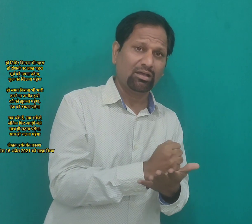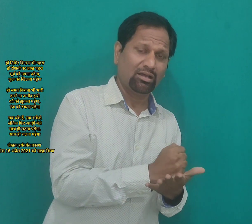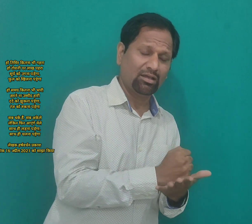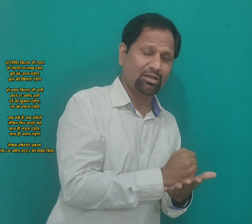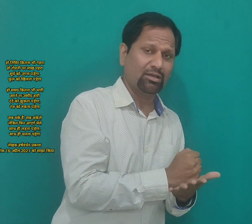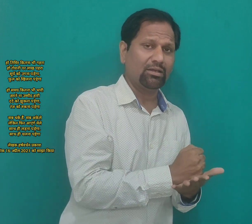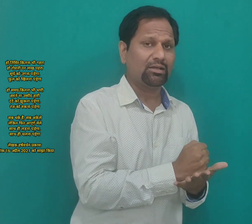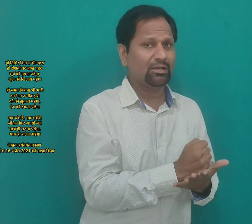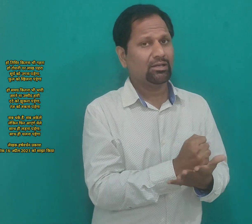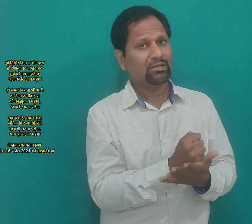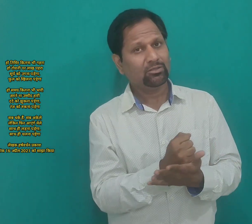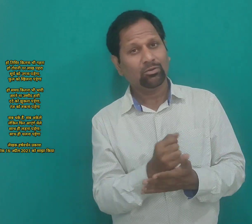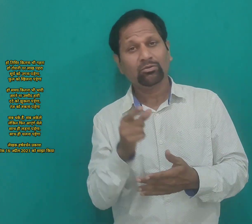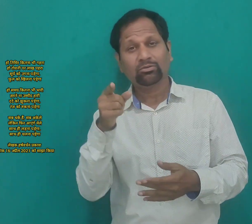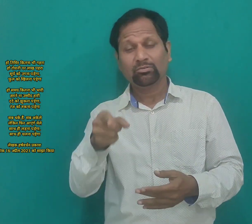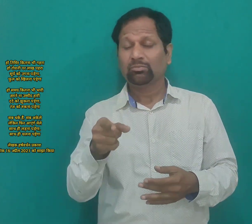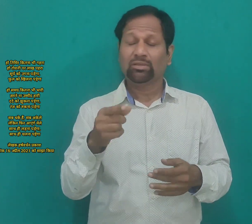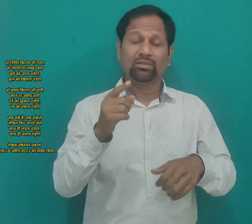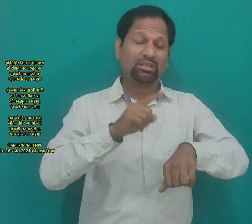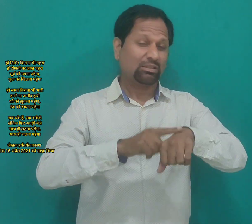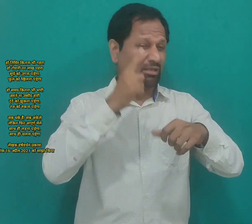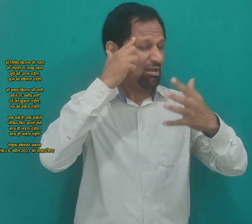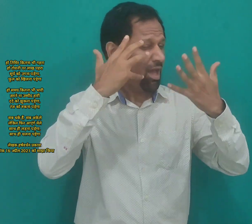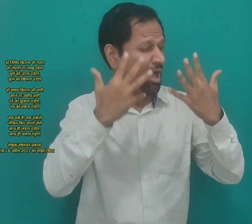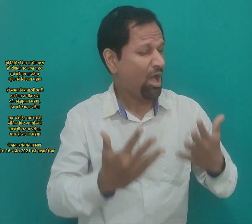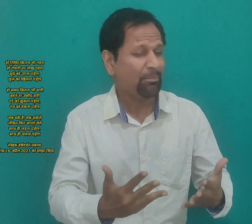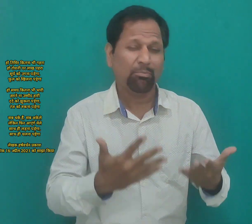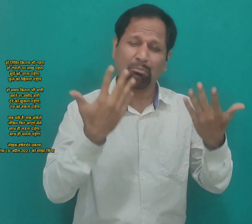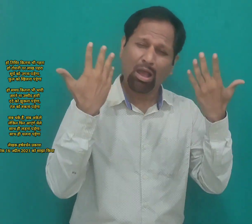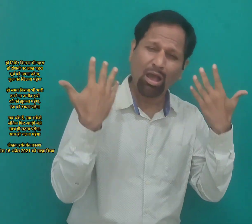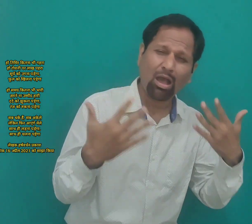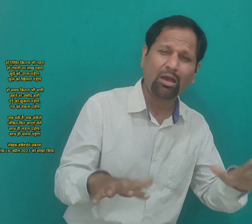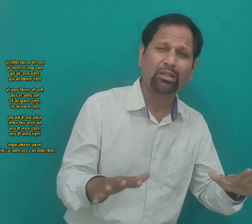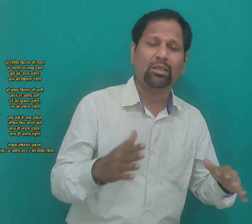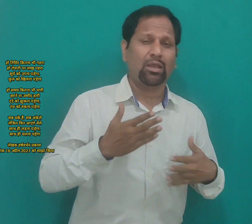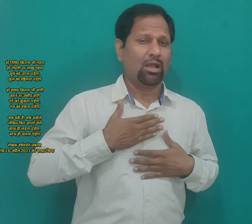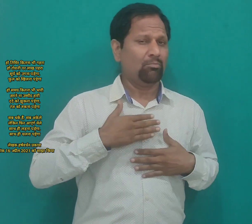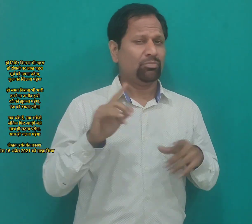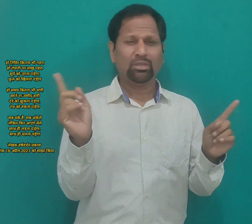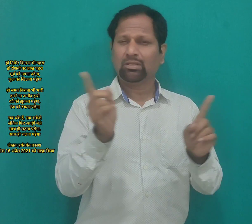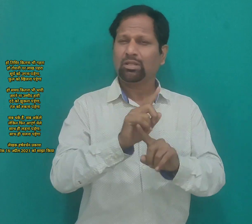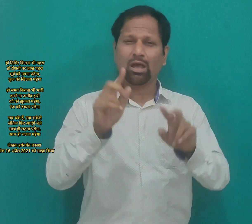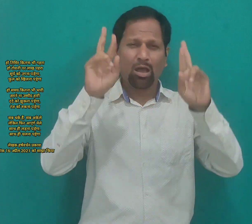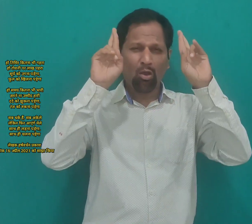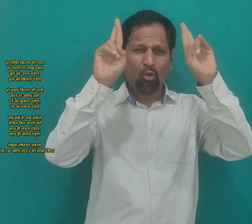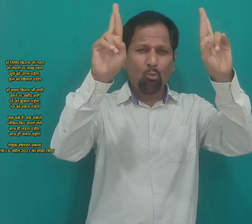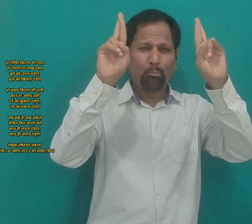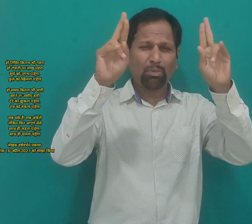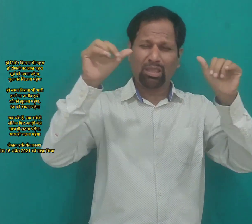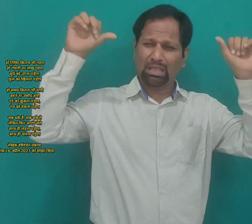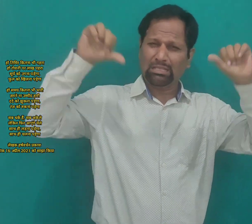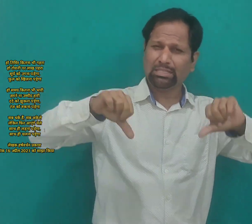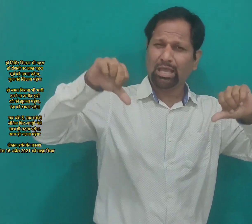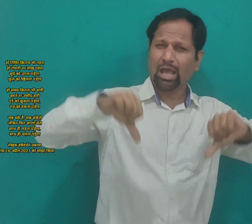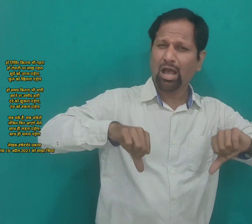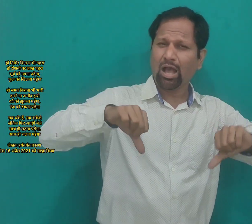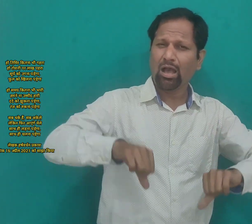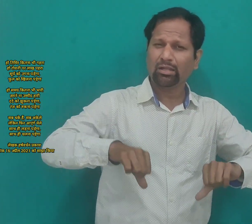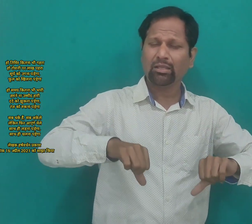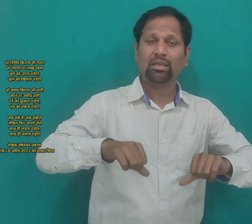हो समय कितना भी औरी हमने ना उमीद हारी